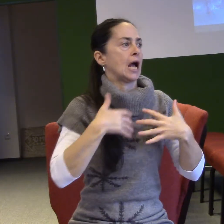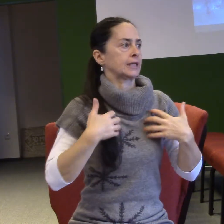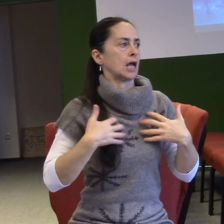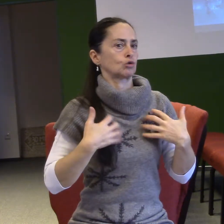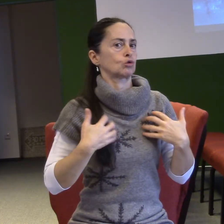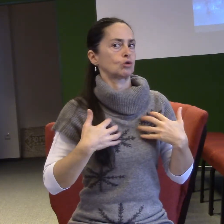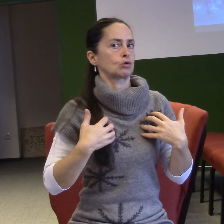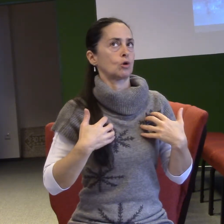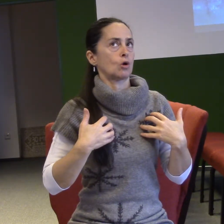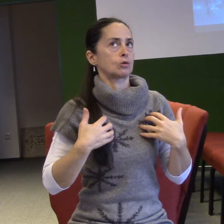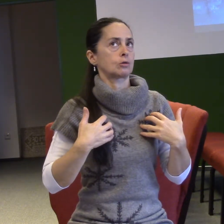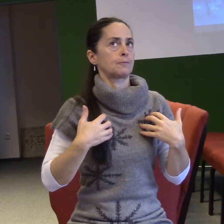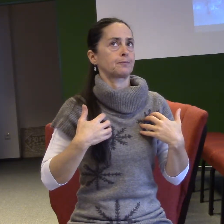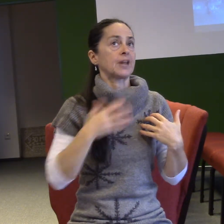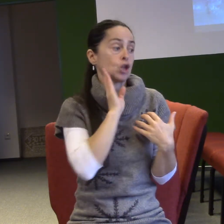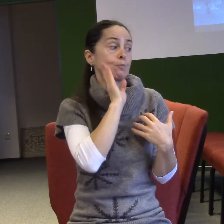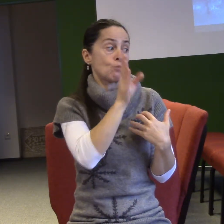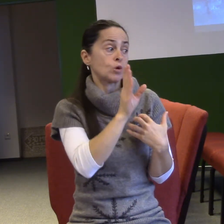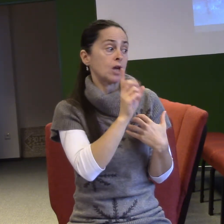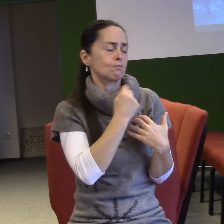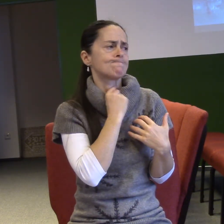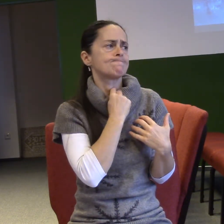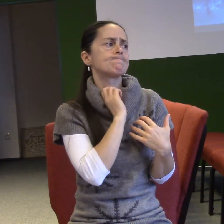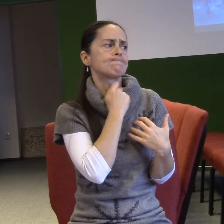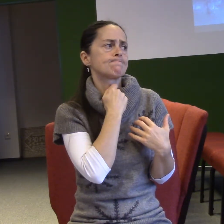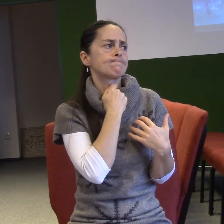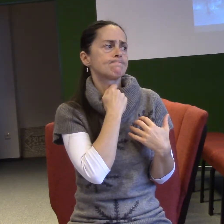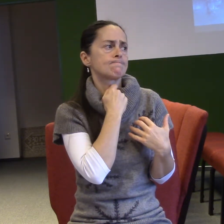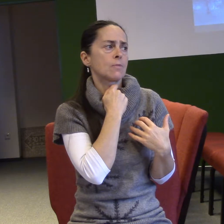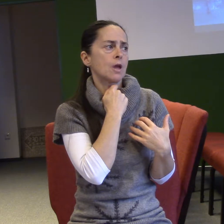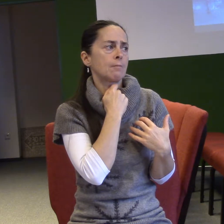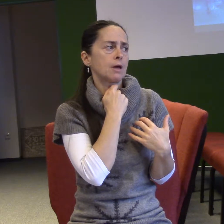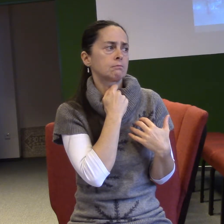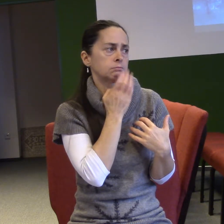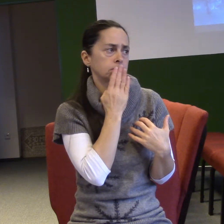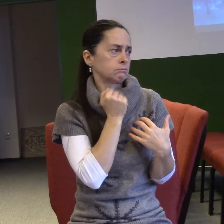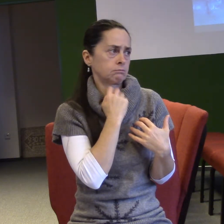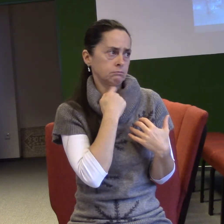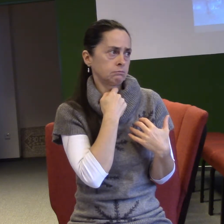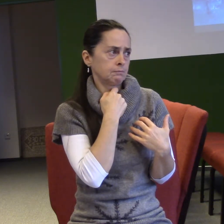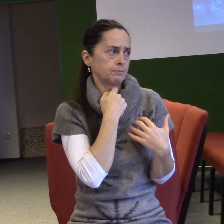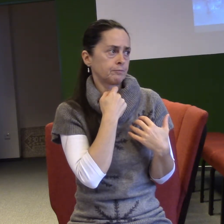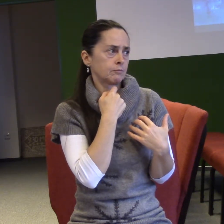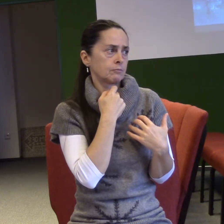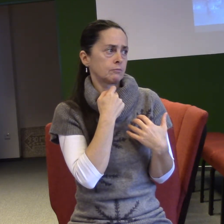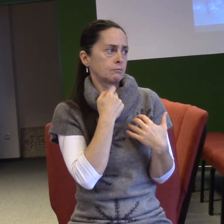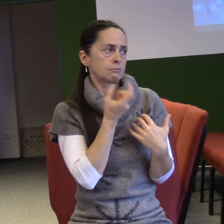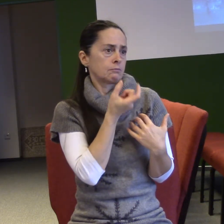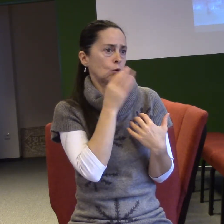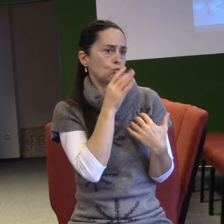slovy, budeš měmý, budeš pasivní a velmi často pán Bůh, když nás k něčemu volá, tak